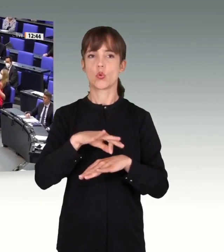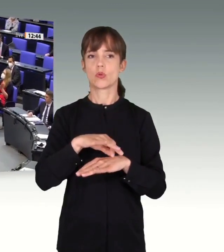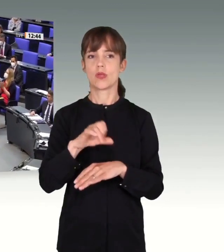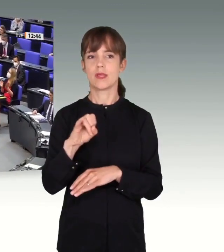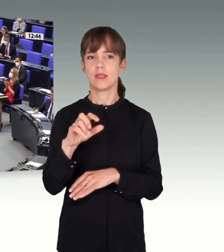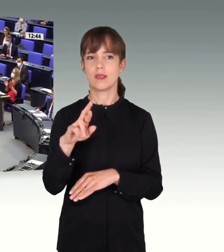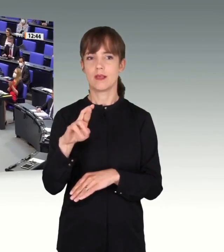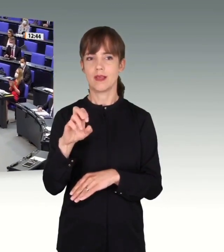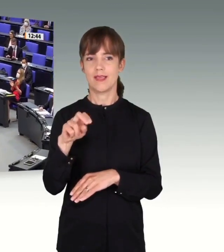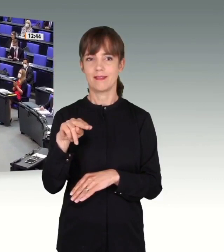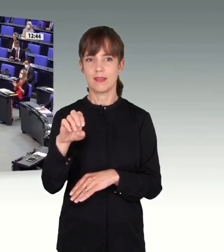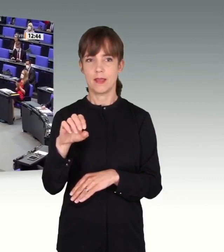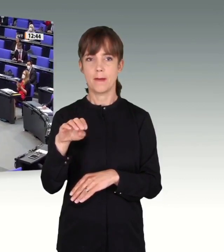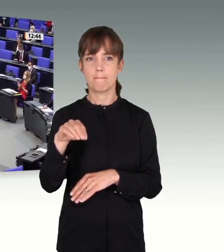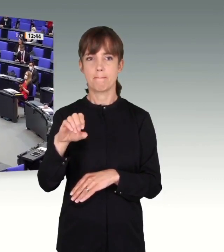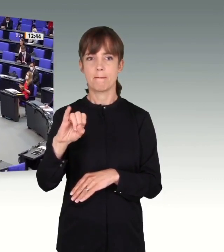Mihalic.